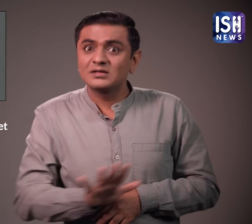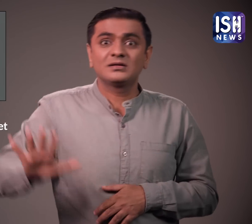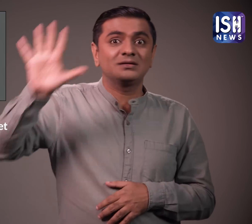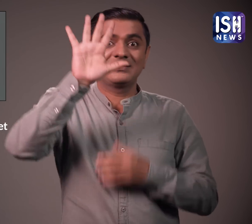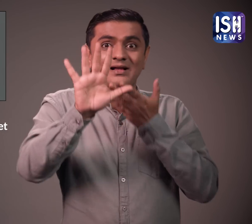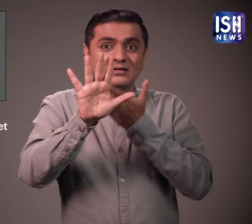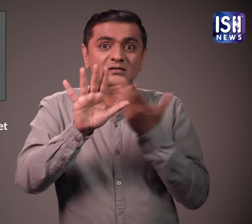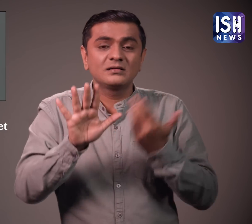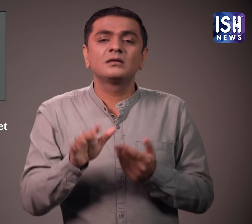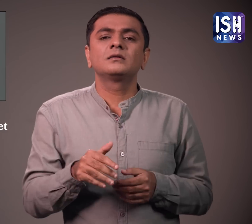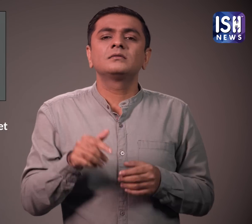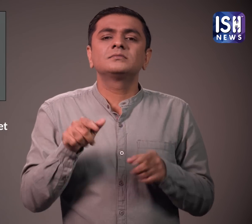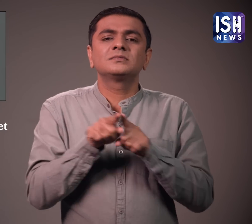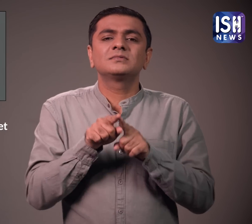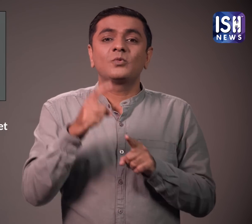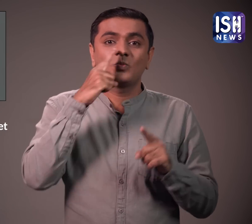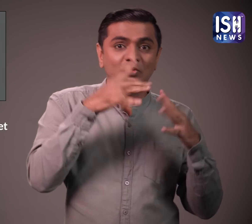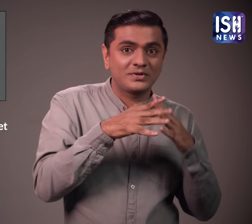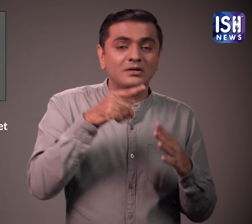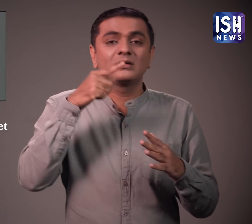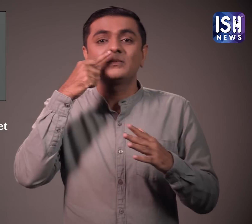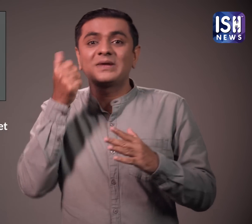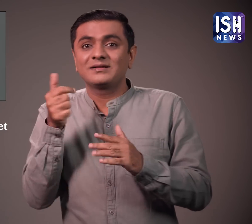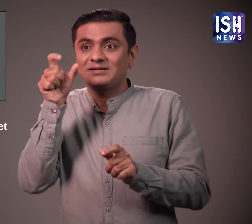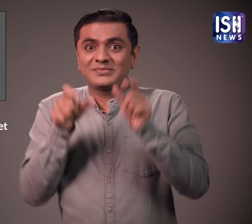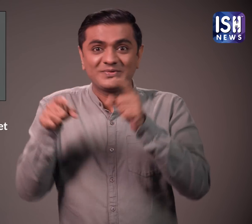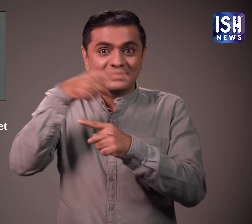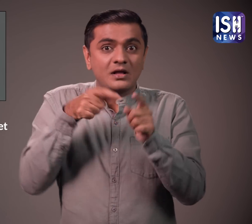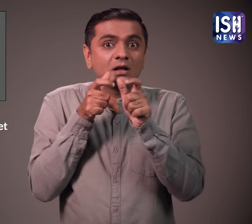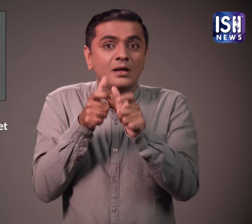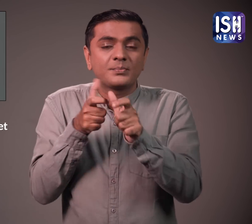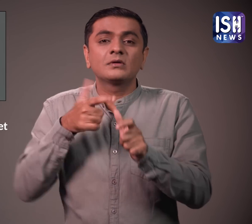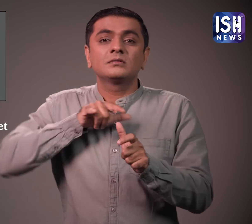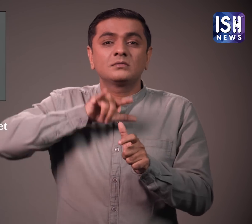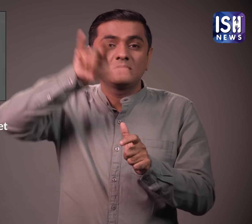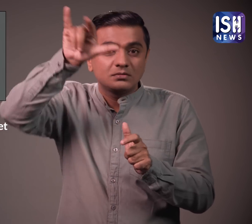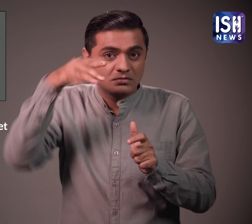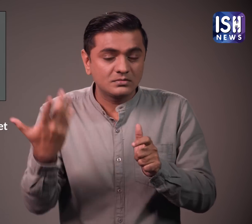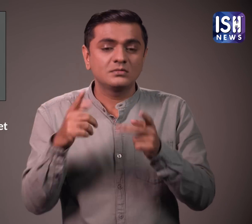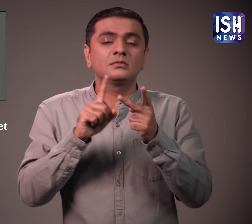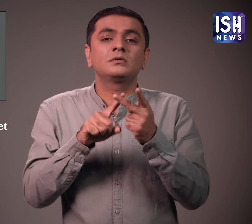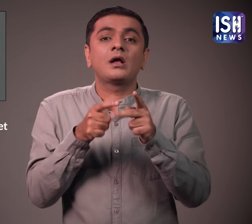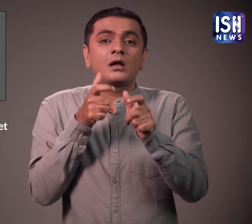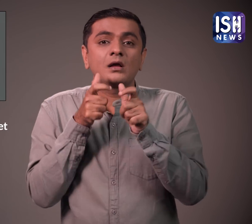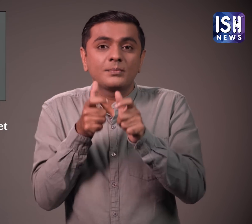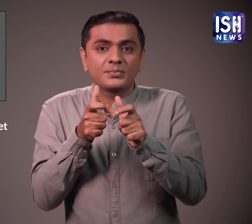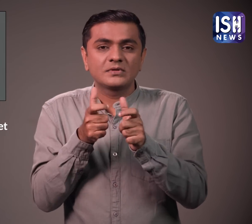नागरिकों को सुरच्चत रखने के लिए सेना, वायू सेना और नौ सेना में देश भर से पुरुष